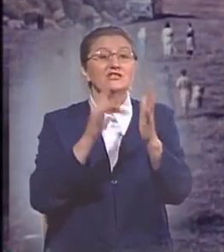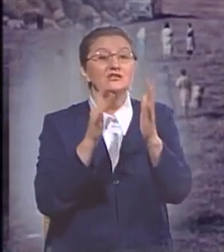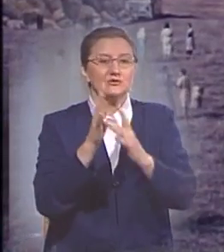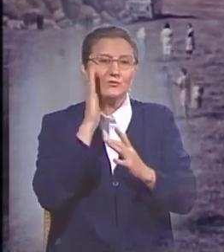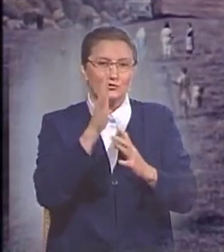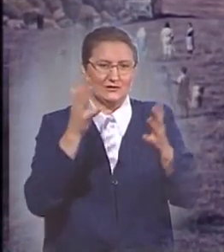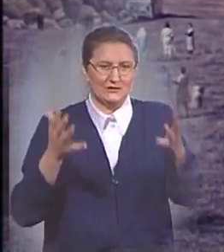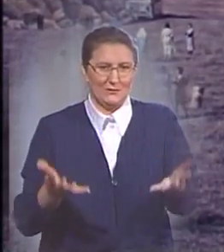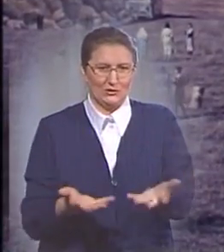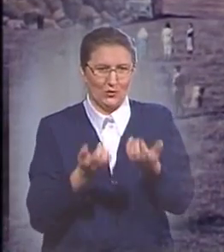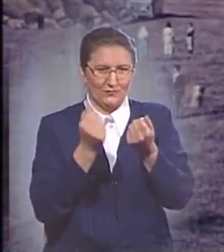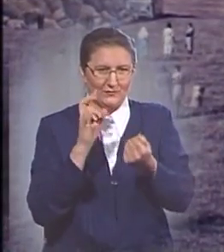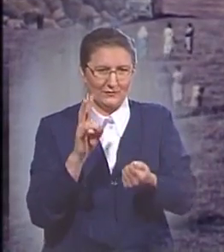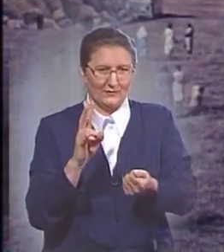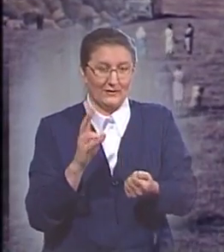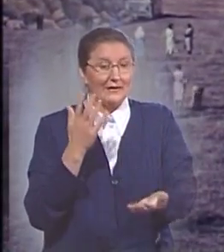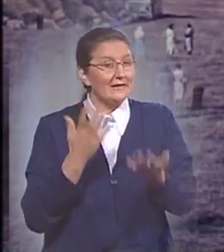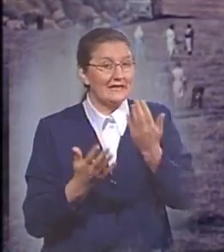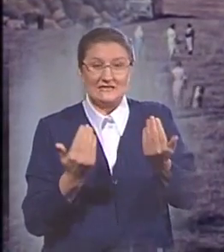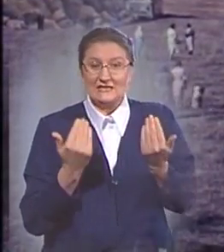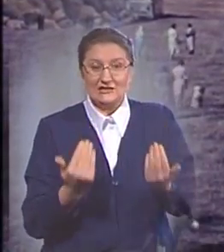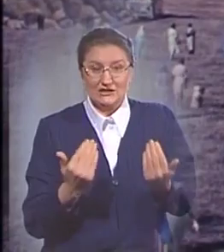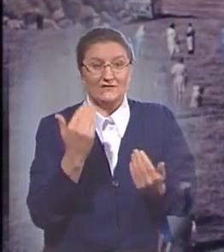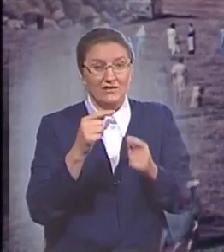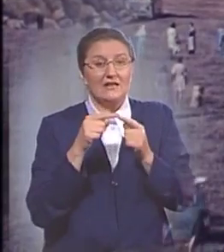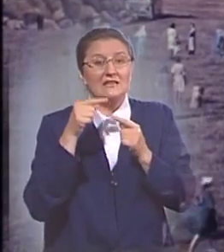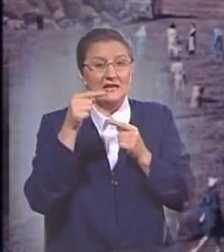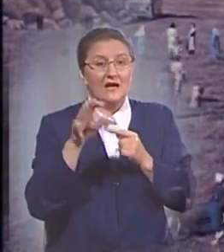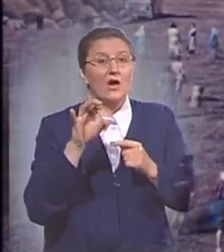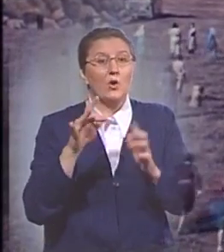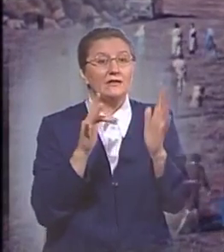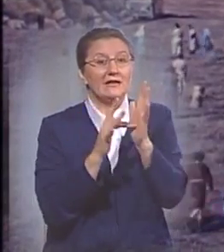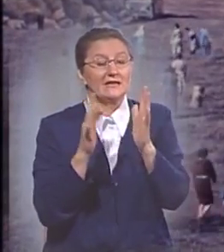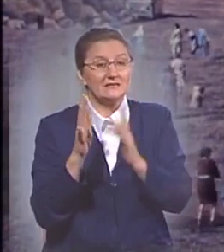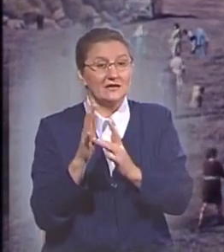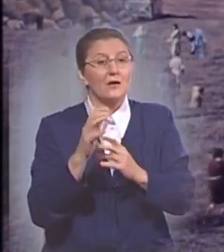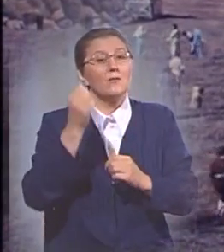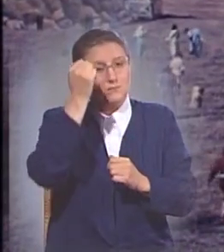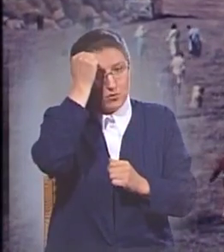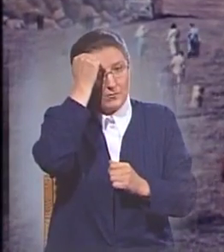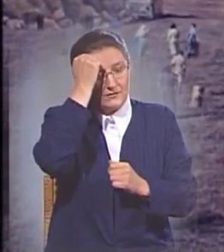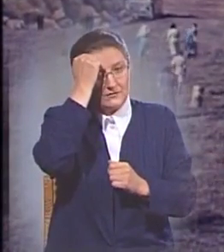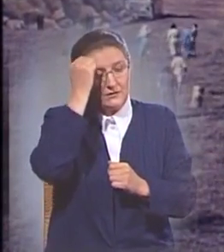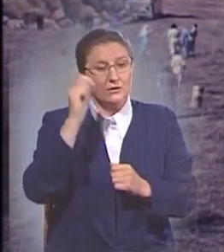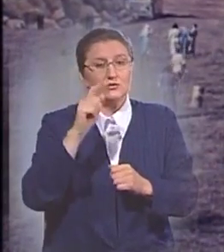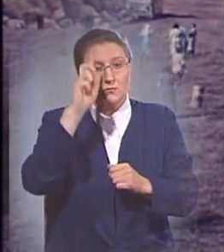спасен. Если сейчас вы далеки от Христа, помните, что Божье долготерпение